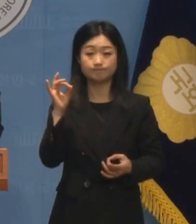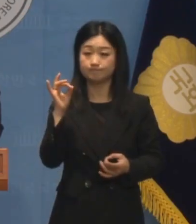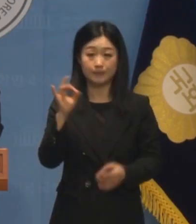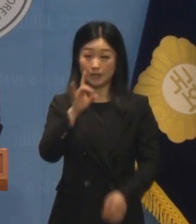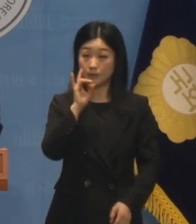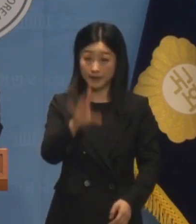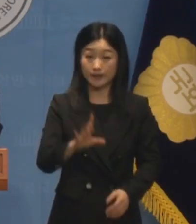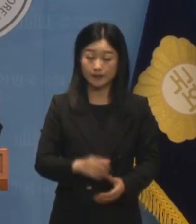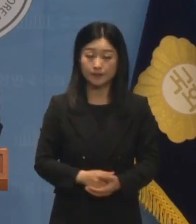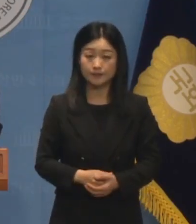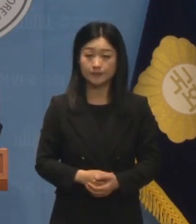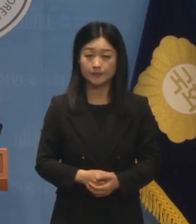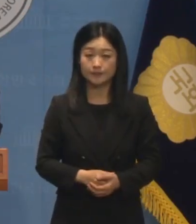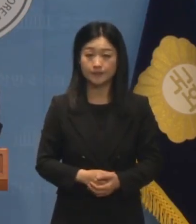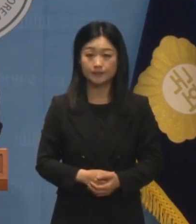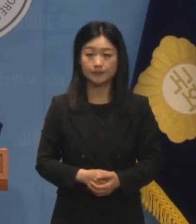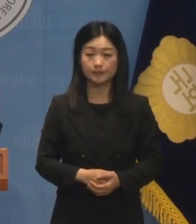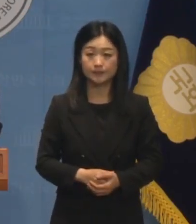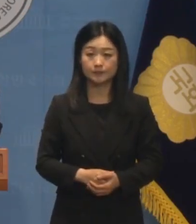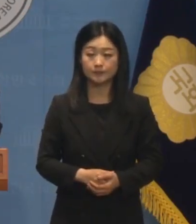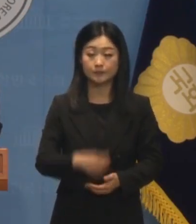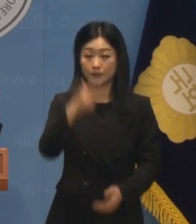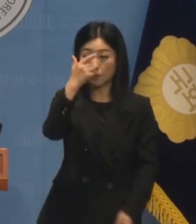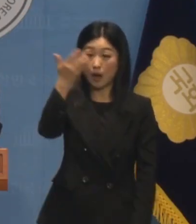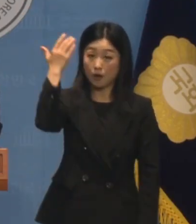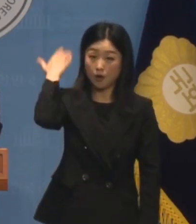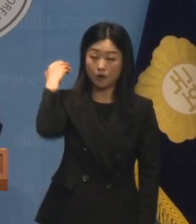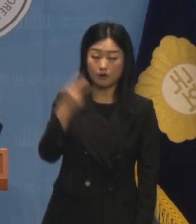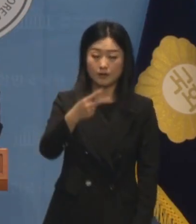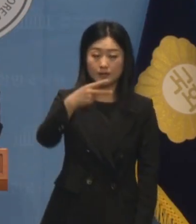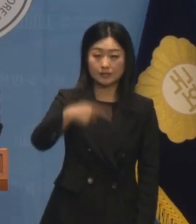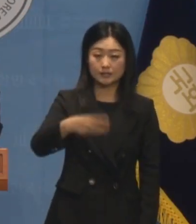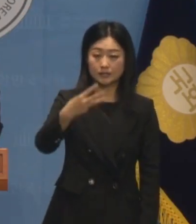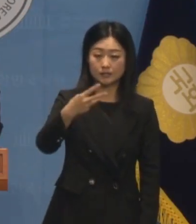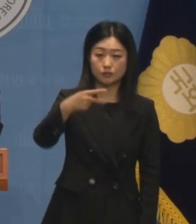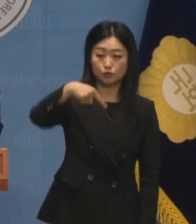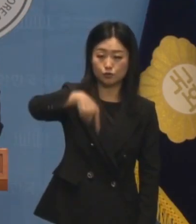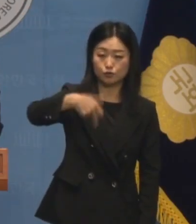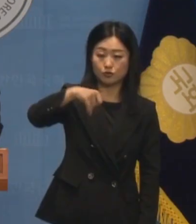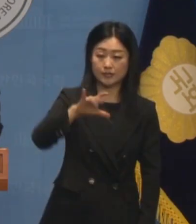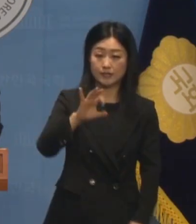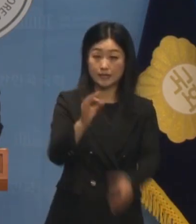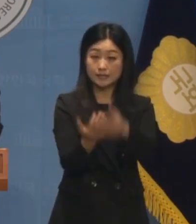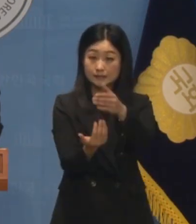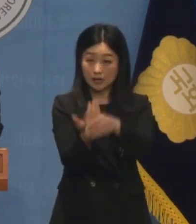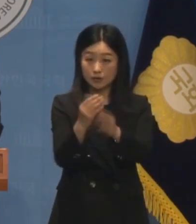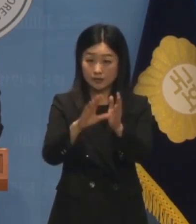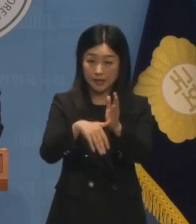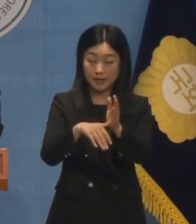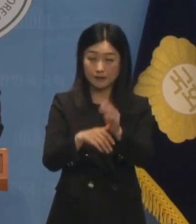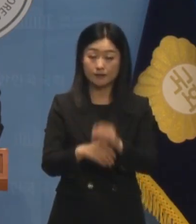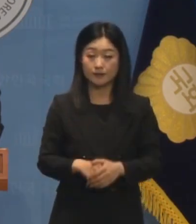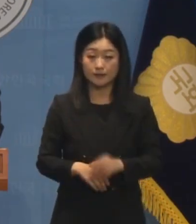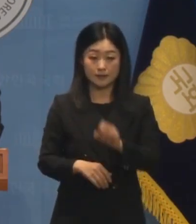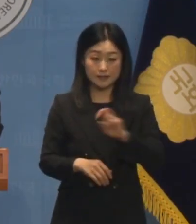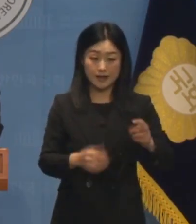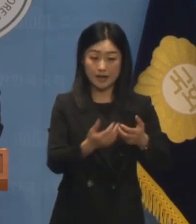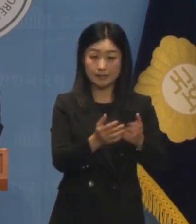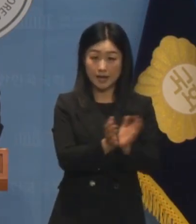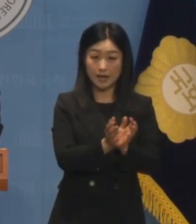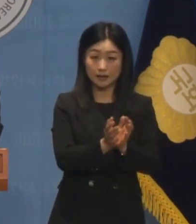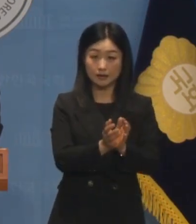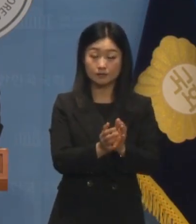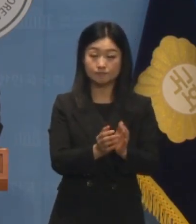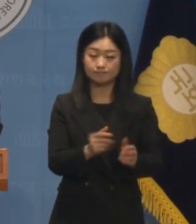안됩니다. 과거 도루킹 사건에 대해 당시 야당인 국민의힘 측에서 특검을